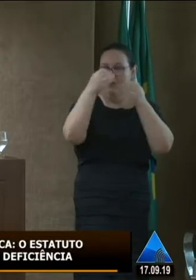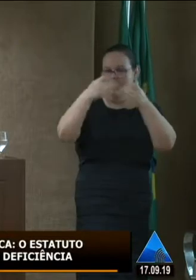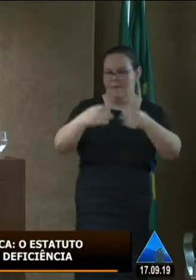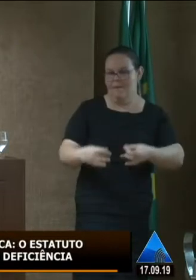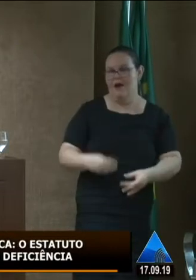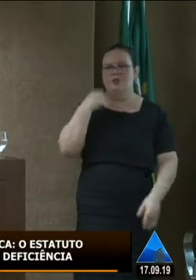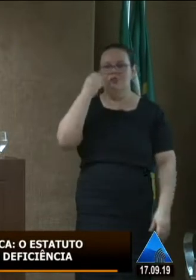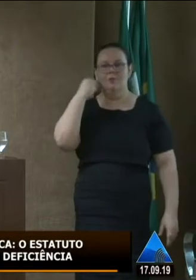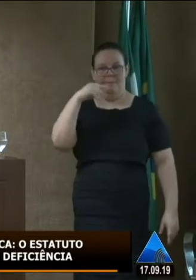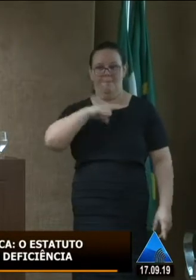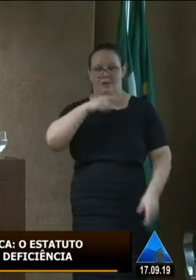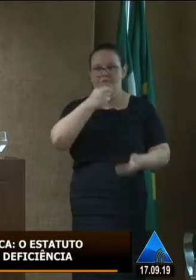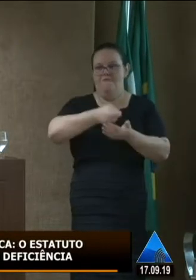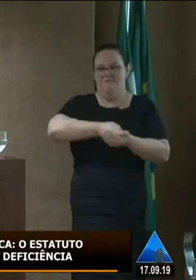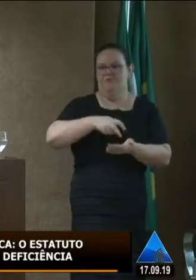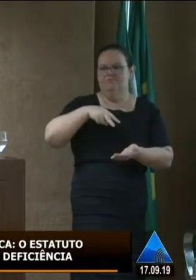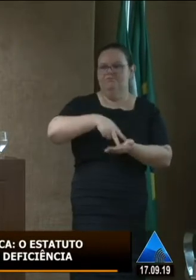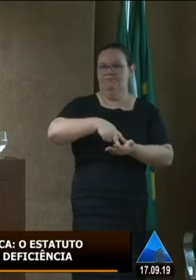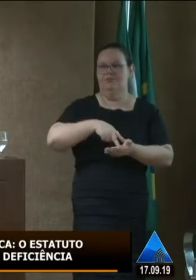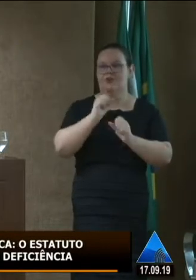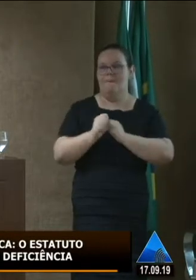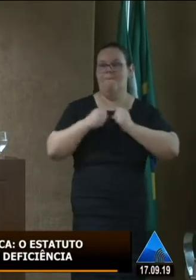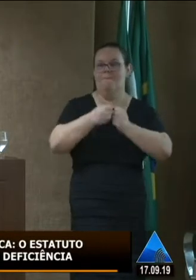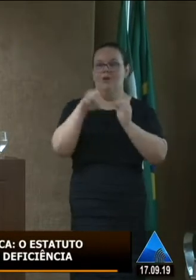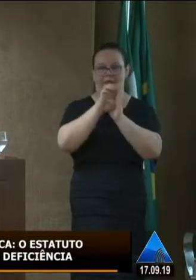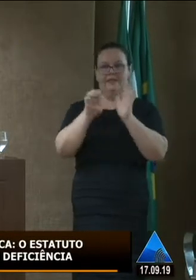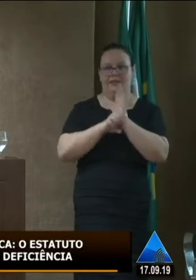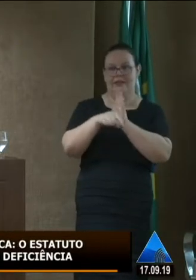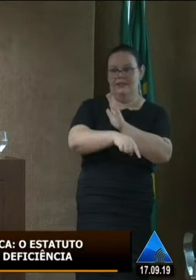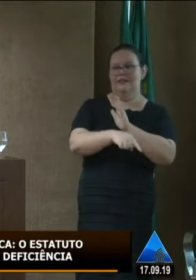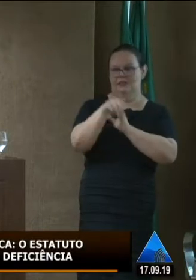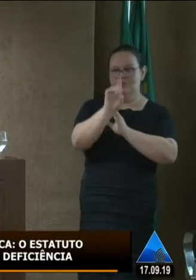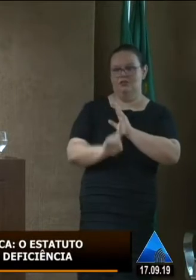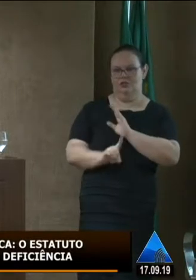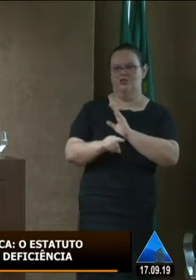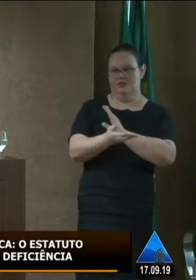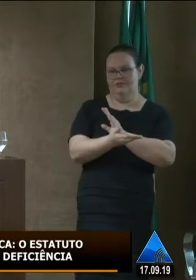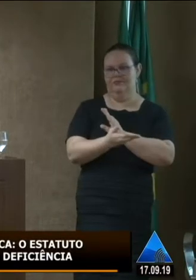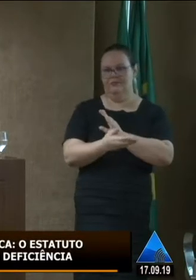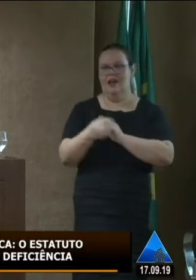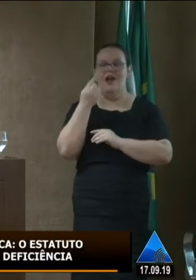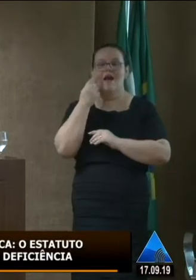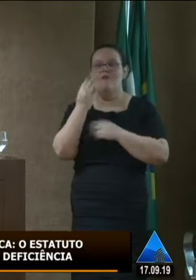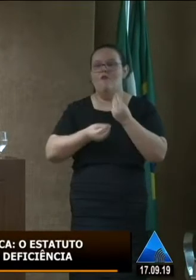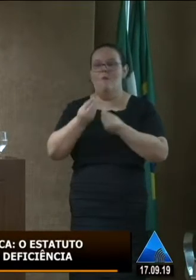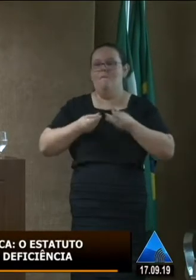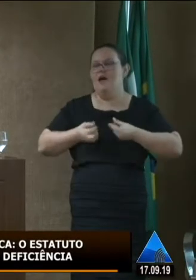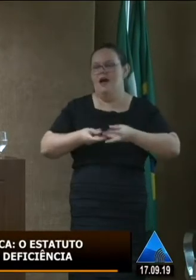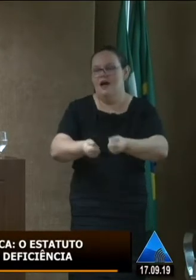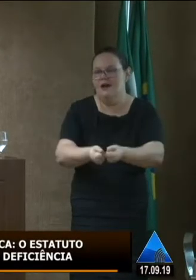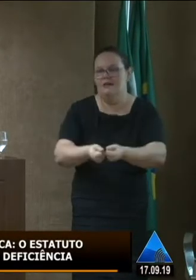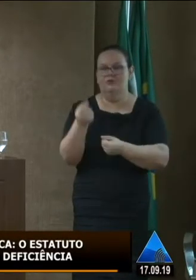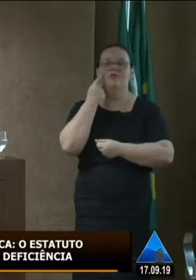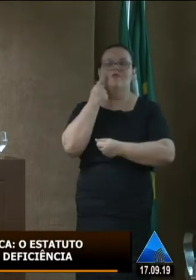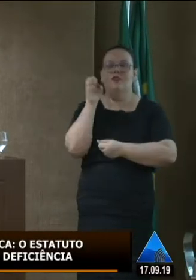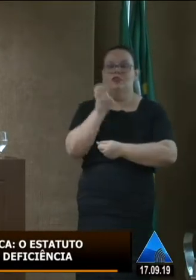a experiência já consolidada do poder executivo na garantia desses direitos e aí sim a gente vê aquilo o que é que mereceria do ponto de vista